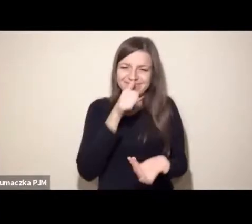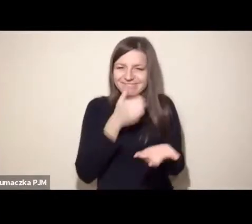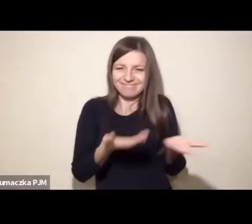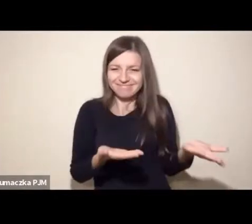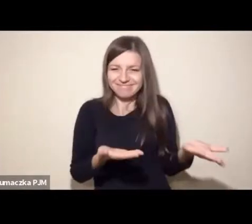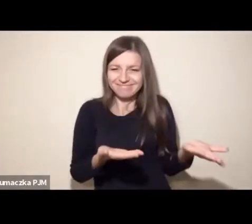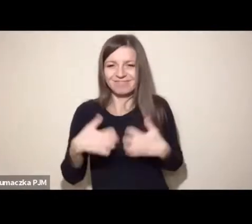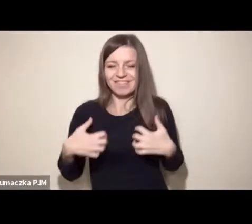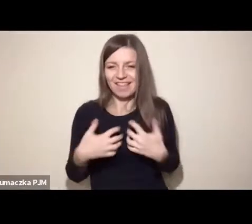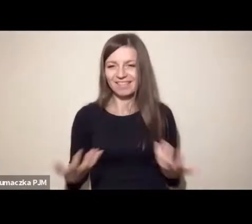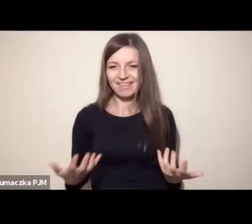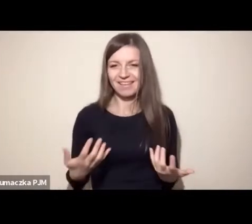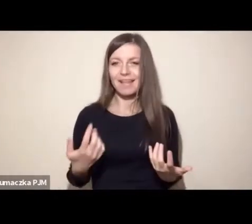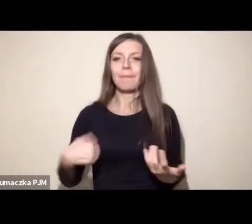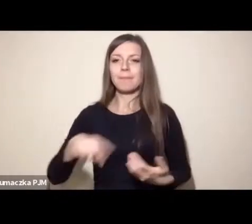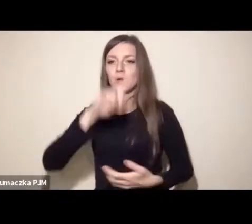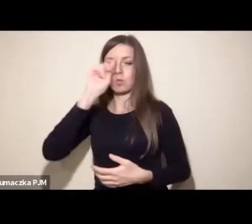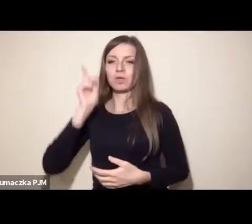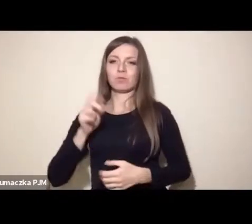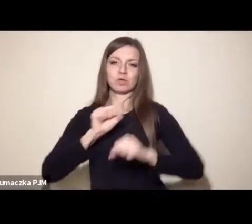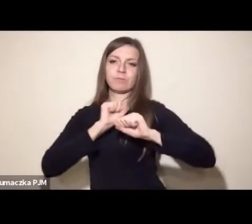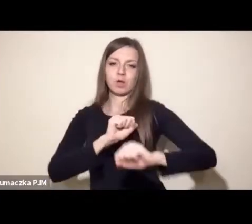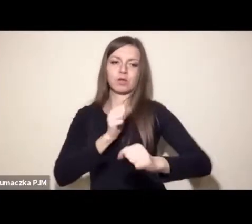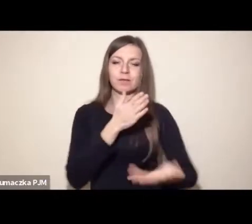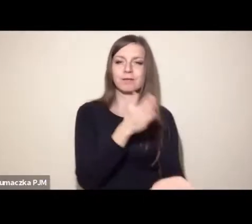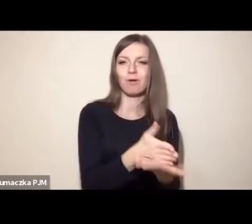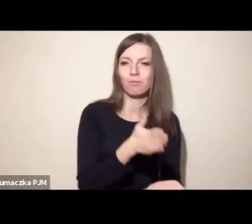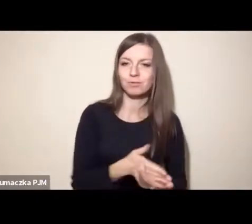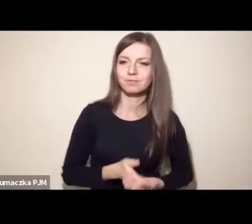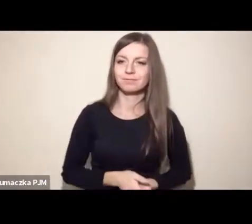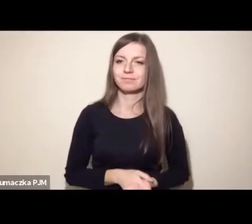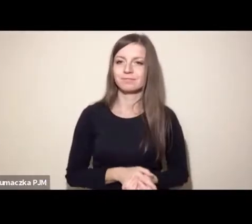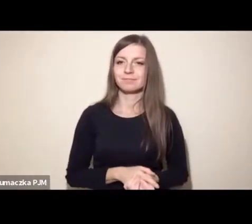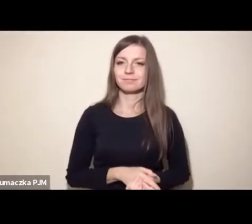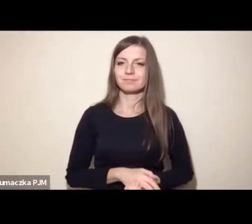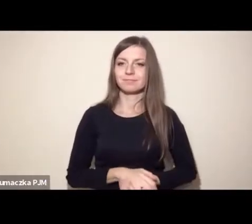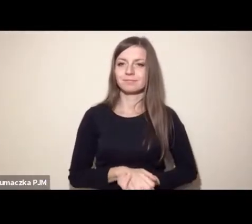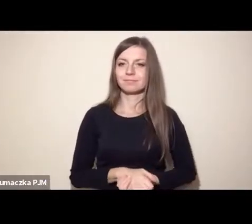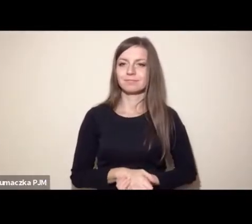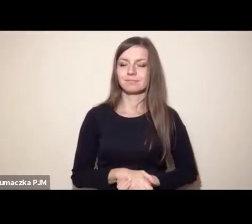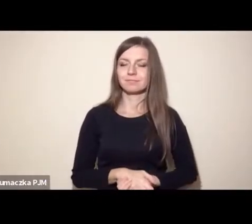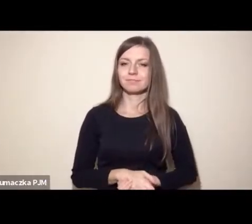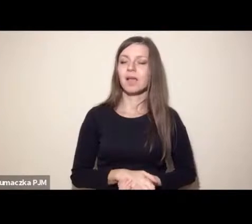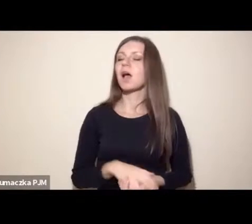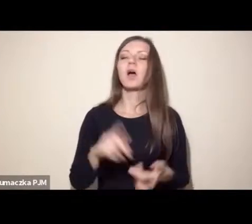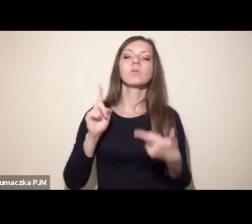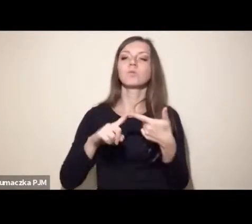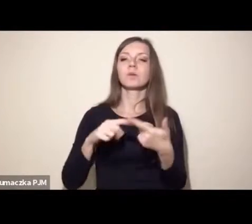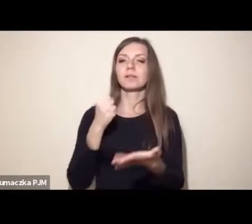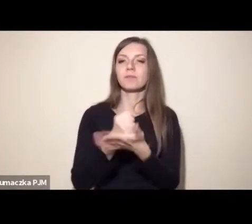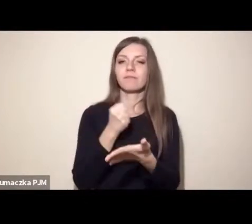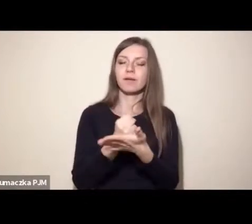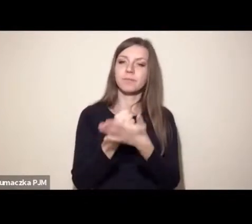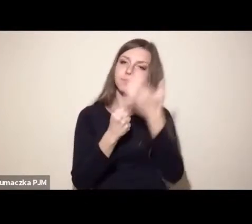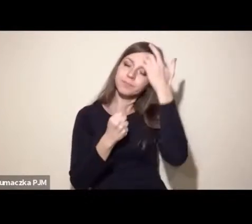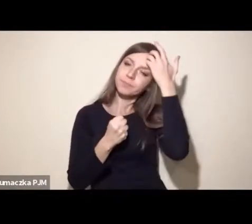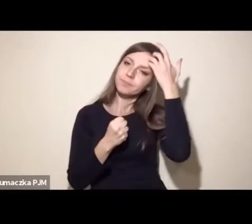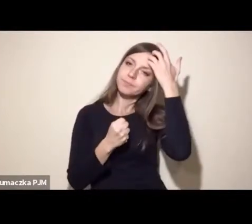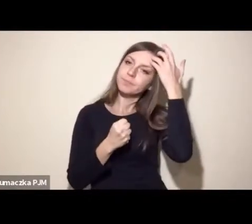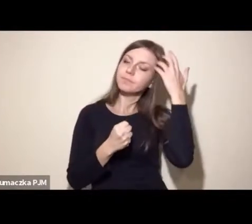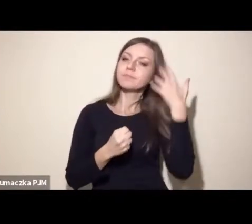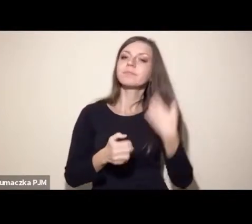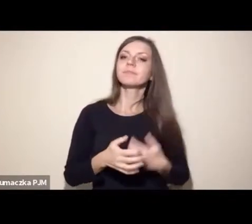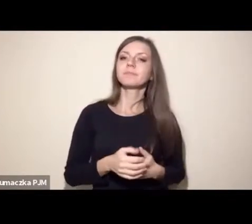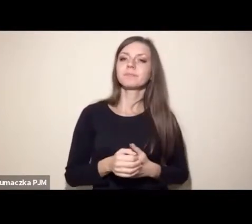wierzę, jakimi jesteśmy my sami. To jest bardzo poważny problem całego tego procesu. i drugi element tej trudności